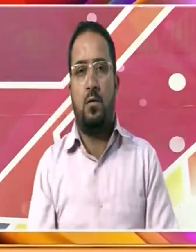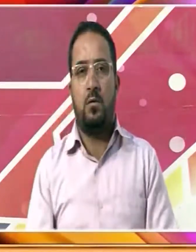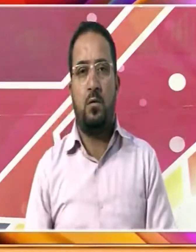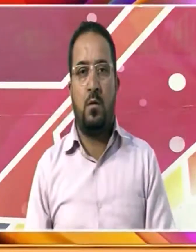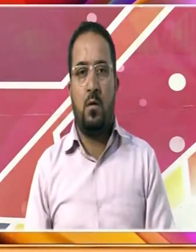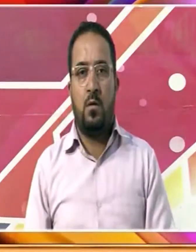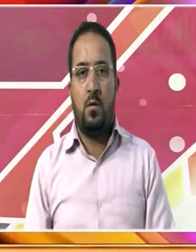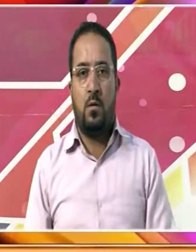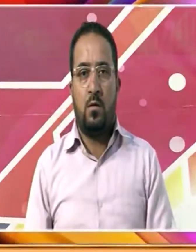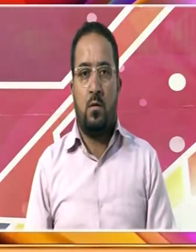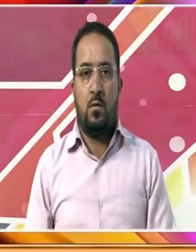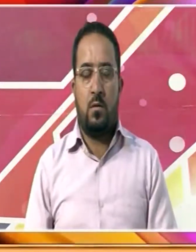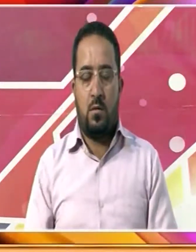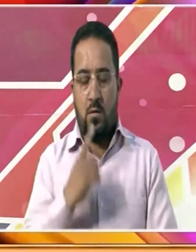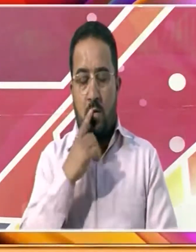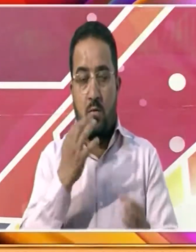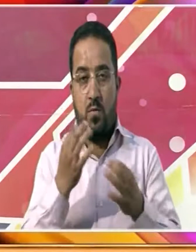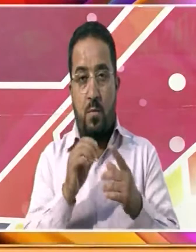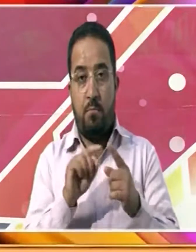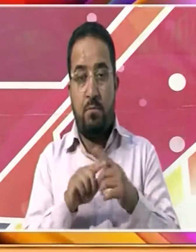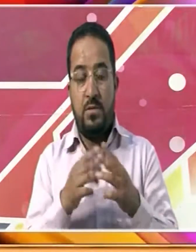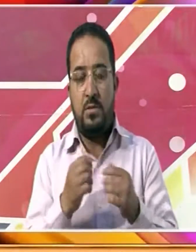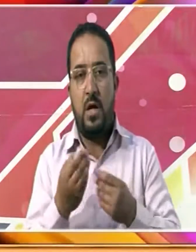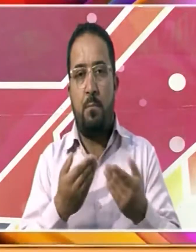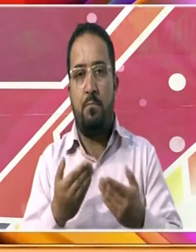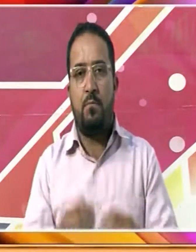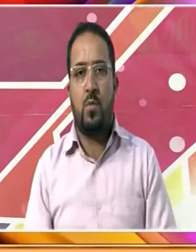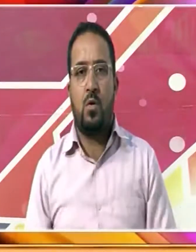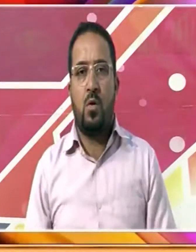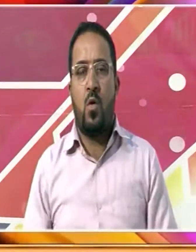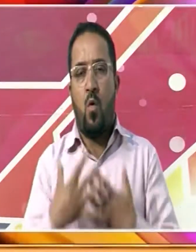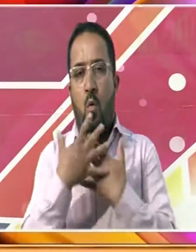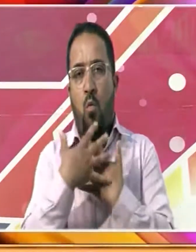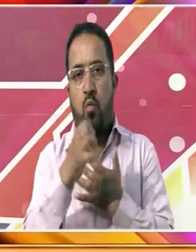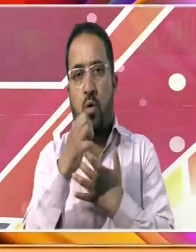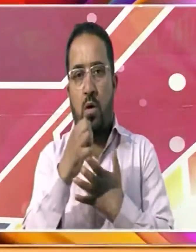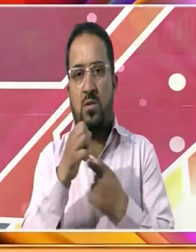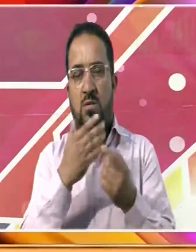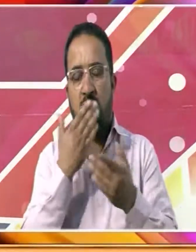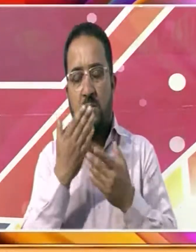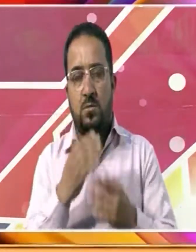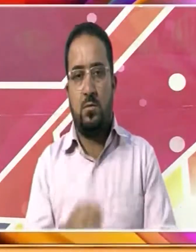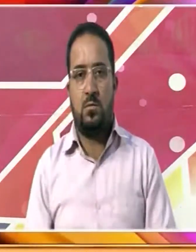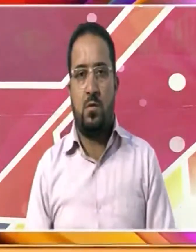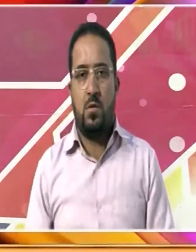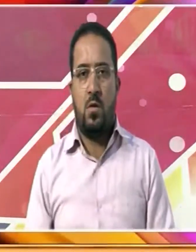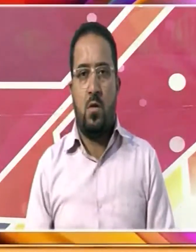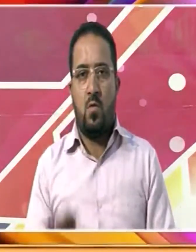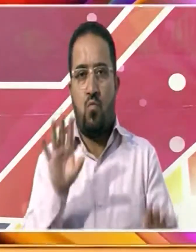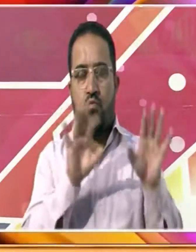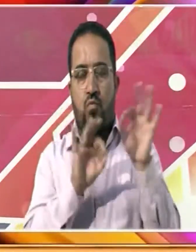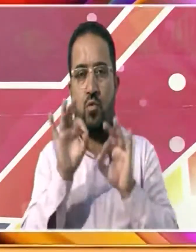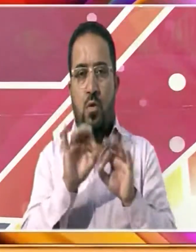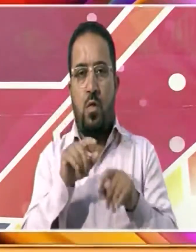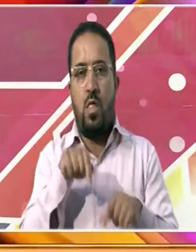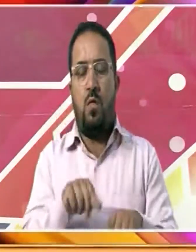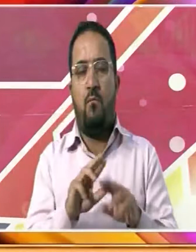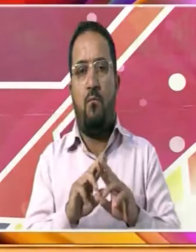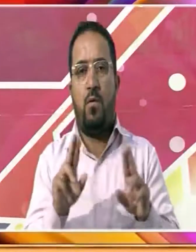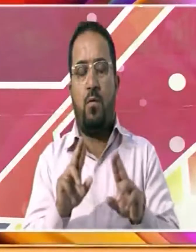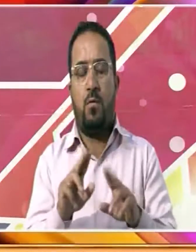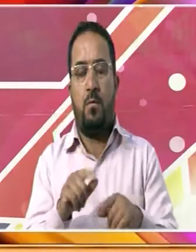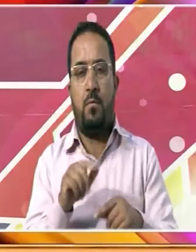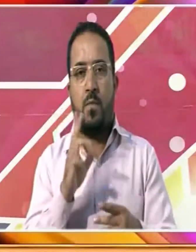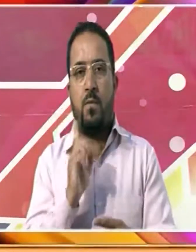جو مصطفید ہونے والے لوگوں کی تمام ضروریات ایک ہی جگہ پورا کر سکتا